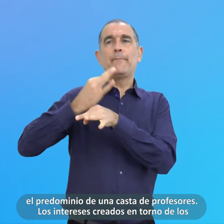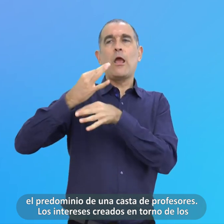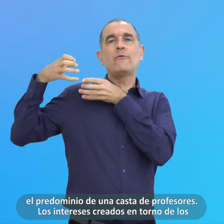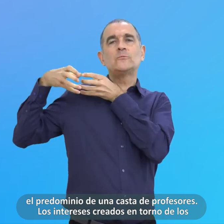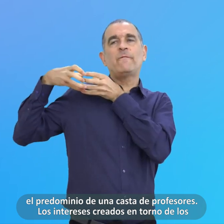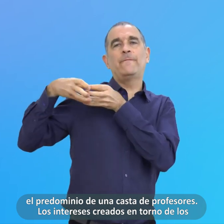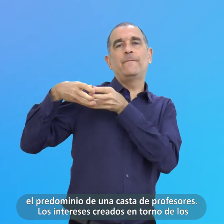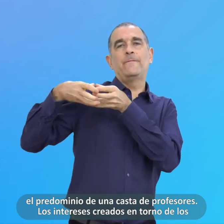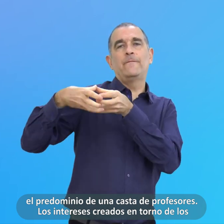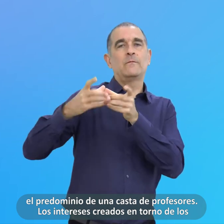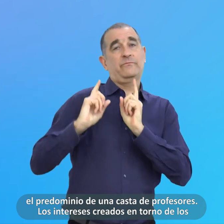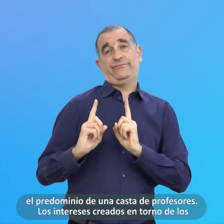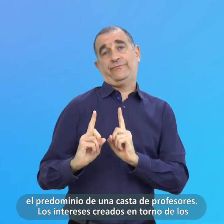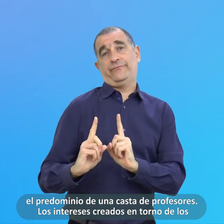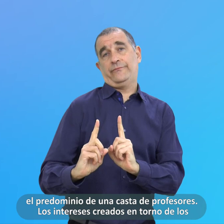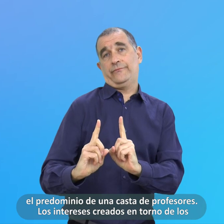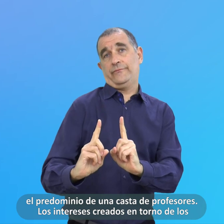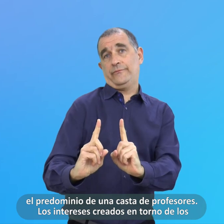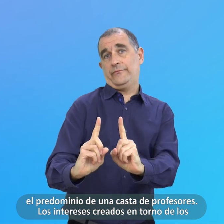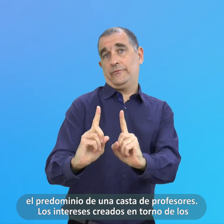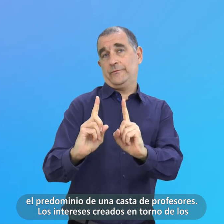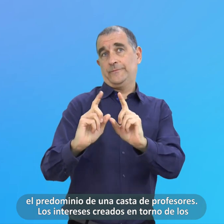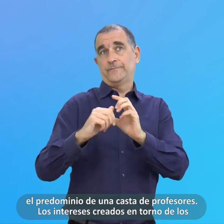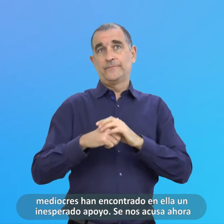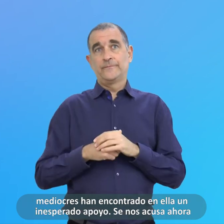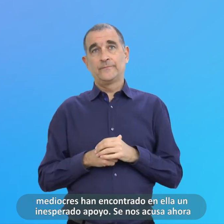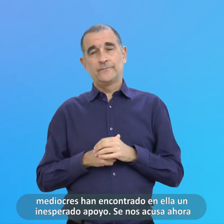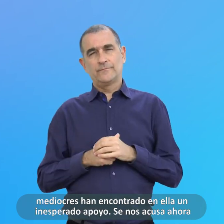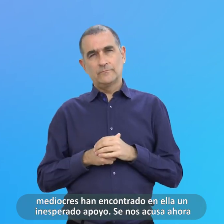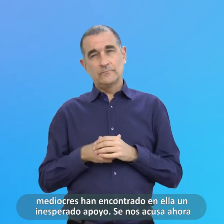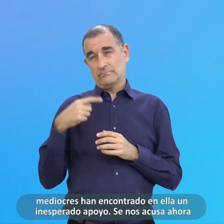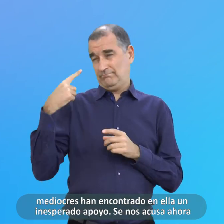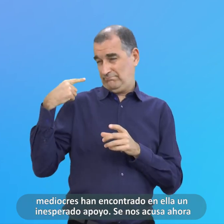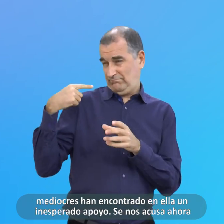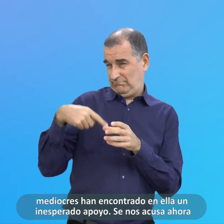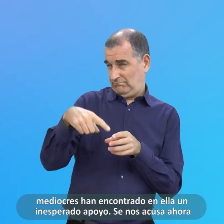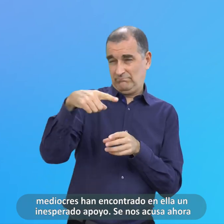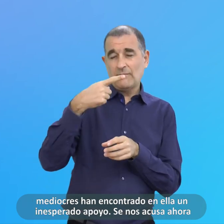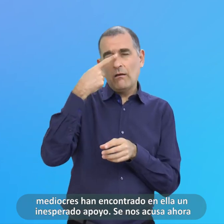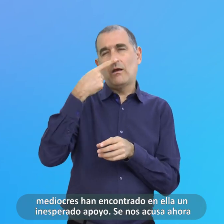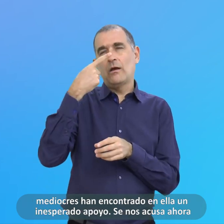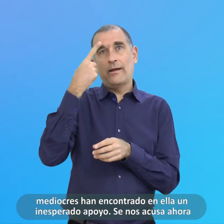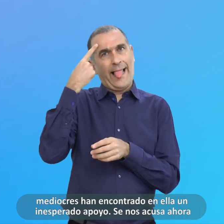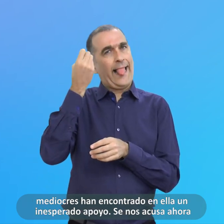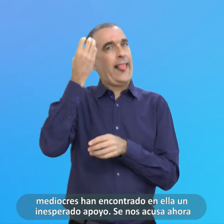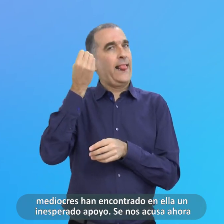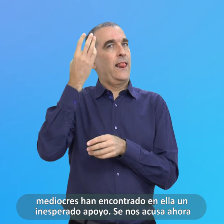Creados En Torno De los Mediocres Han Encontrado En